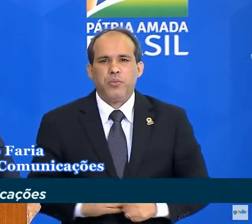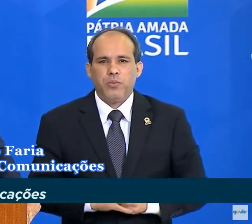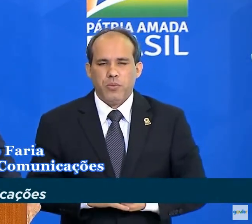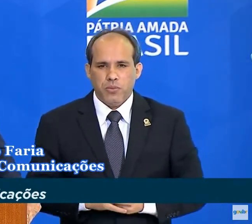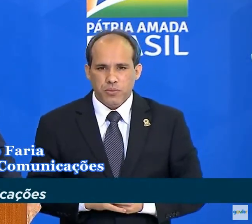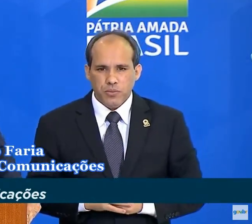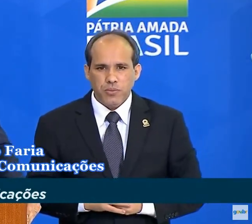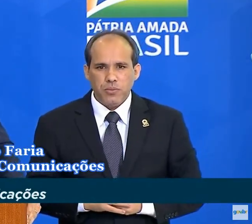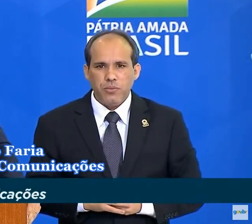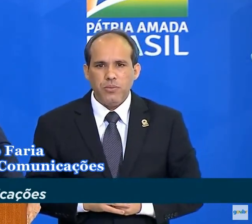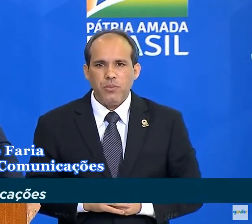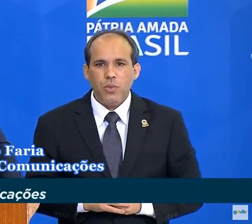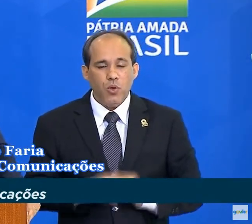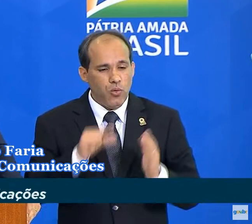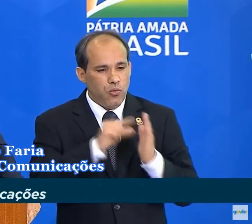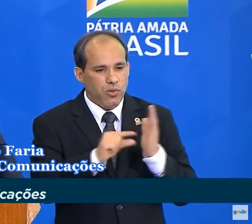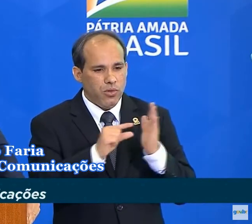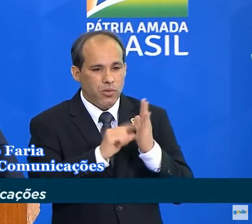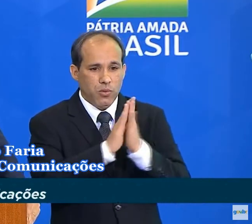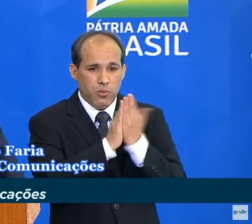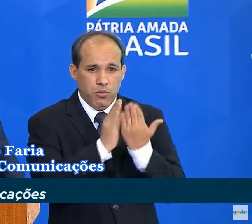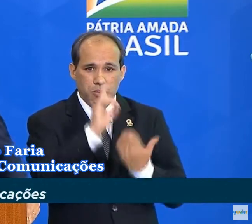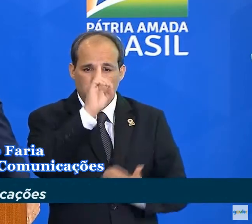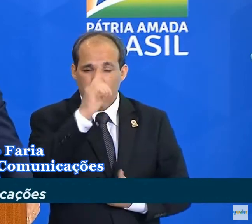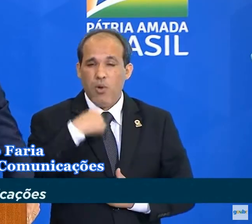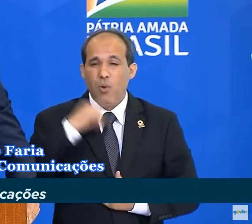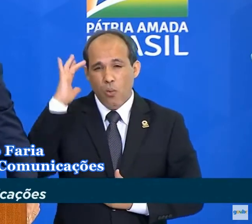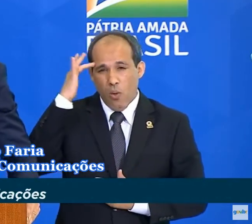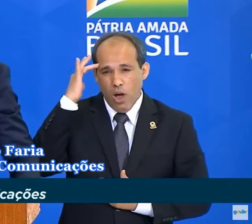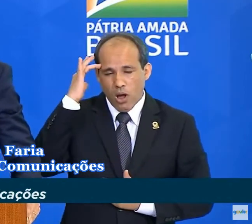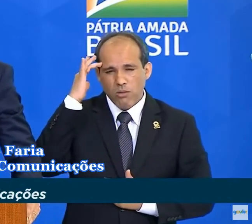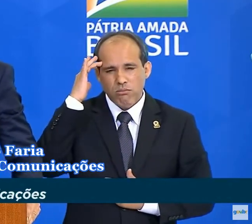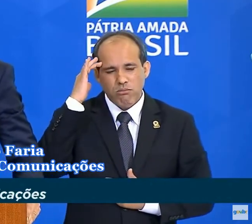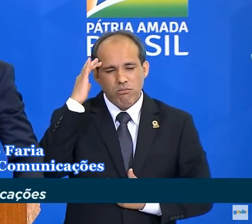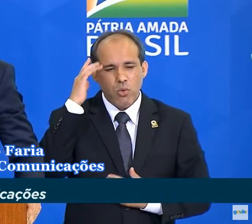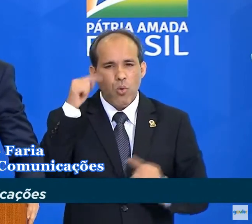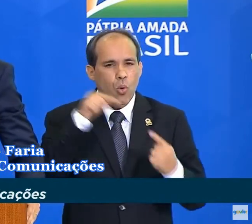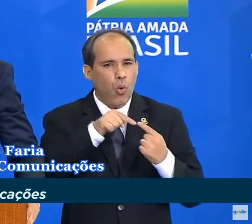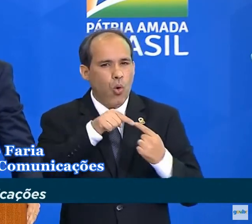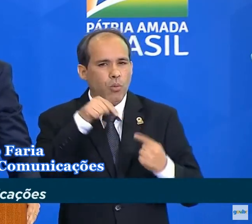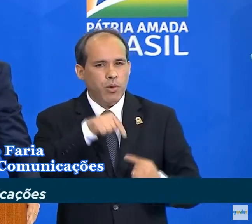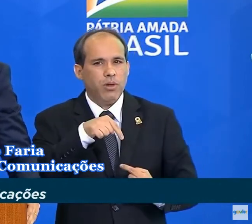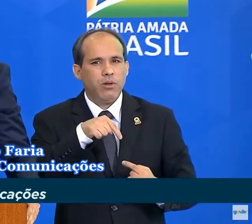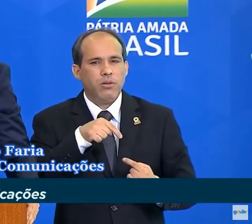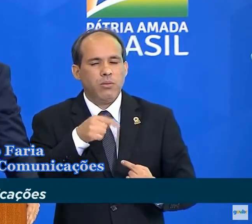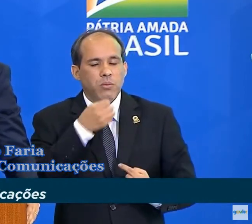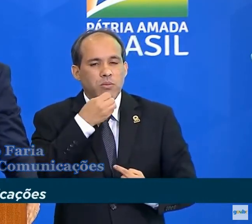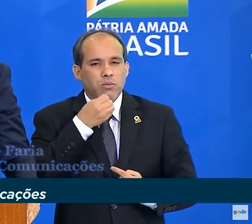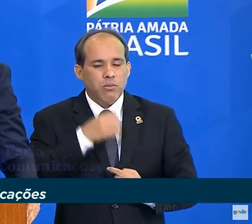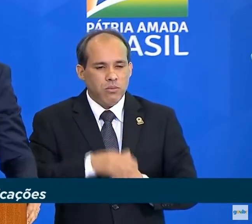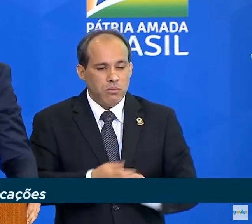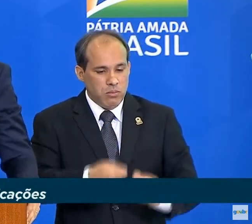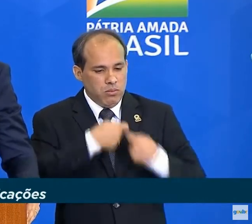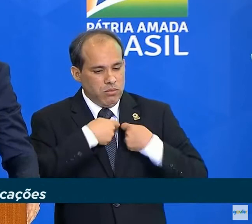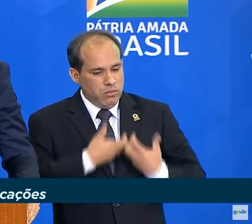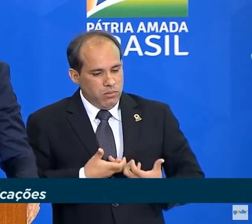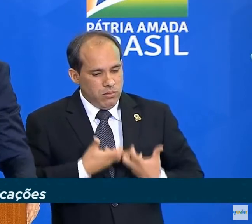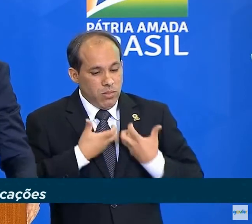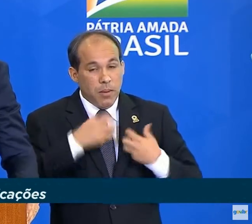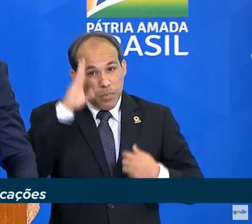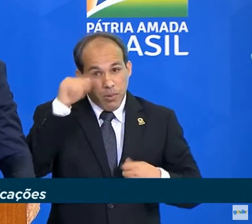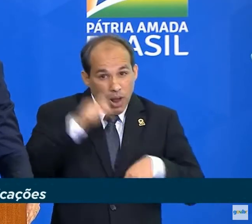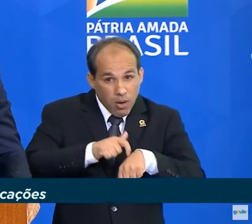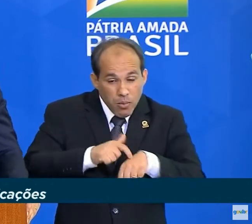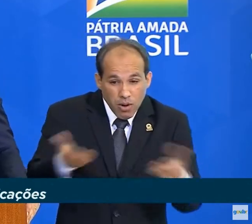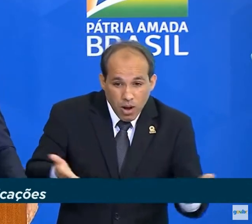Um versículo bíblico que eu acho muito inspirador, especialmente nesse momento em que